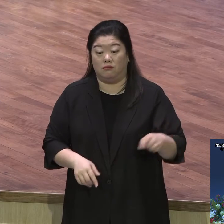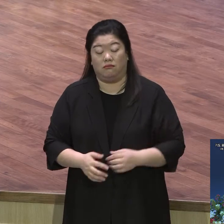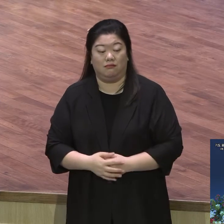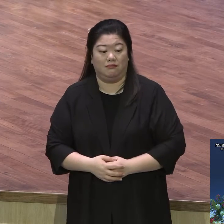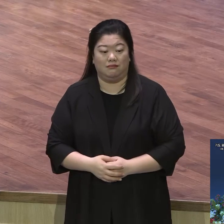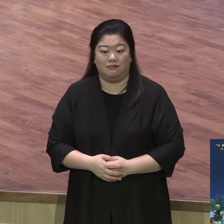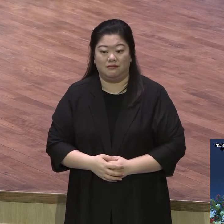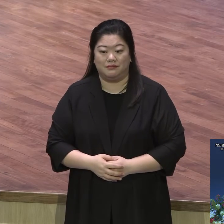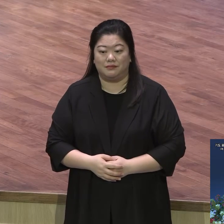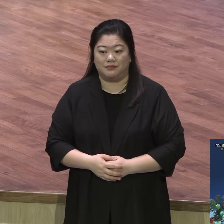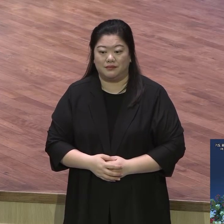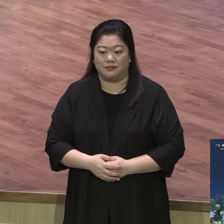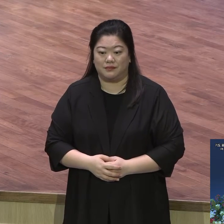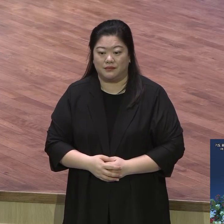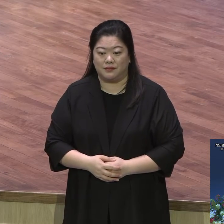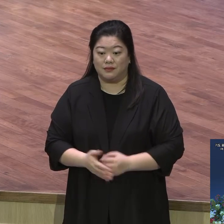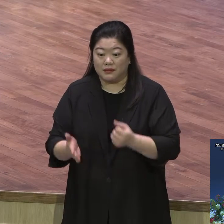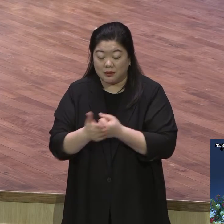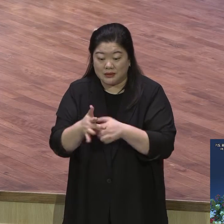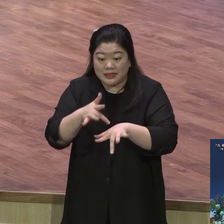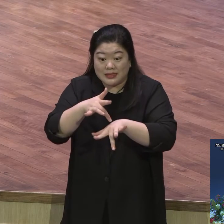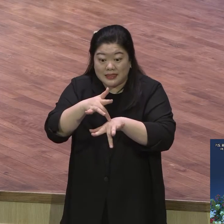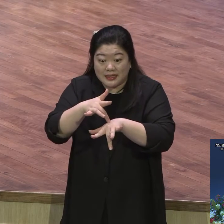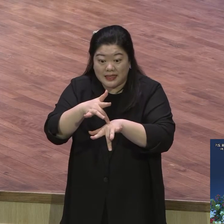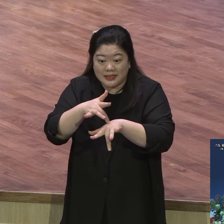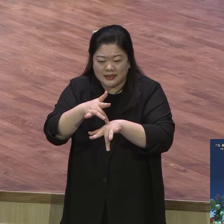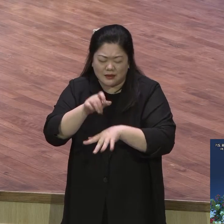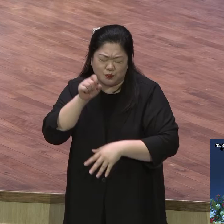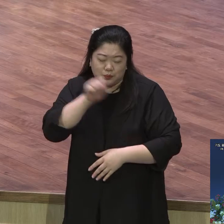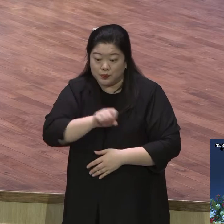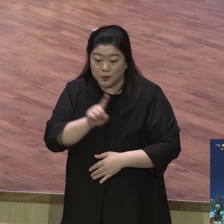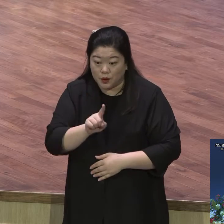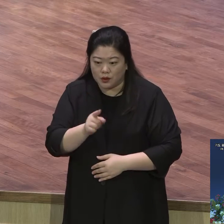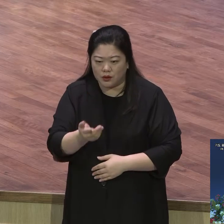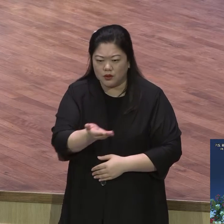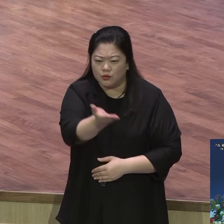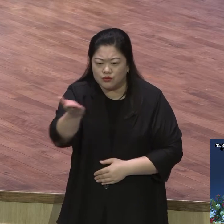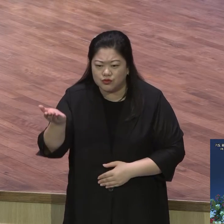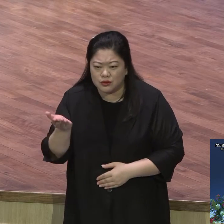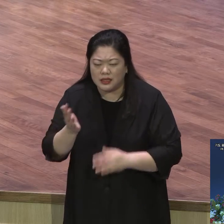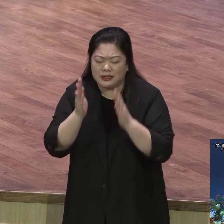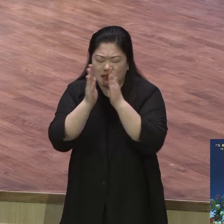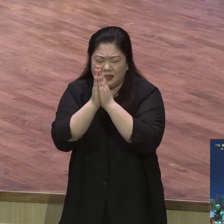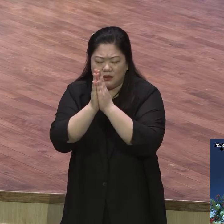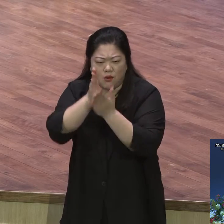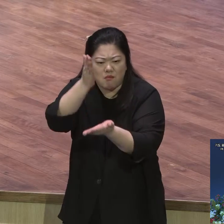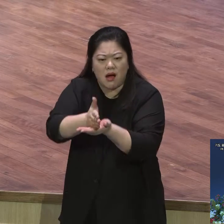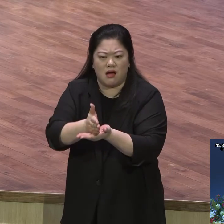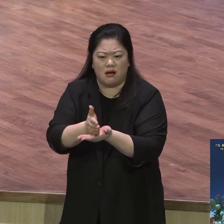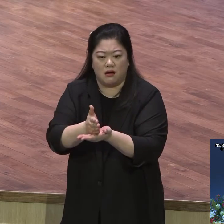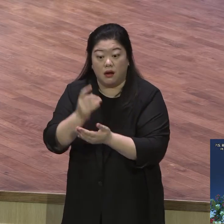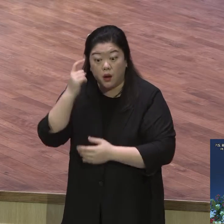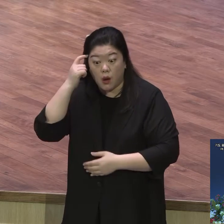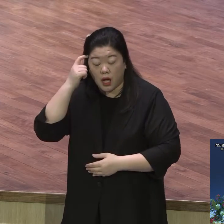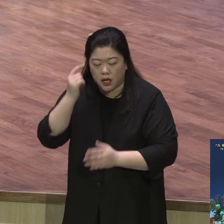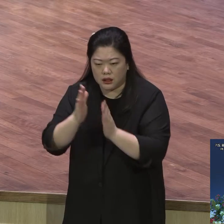사단이 기도하지 못하도록 이 기도가 얼마나 어마어마한 무인가를 사단이 제일 잘 알기 때문에